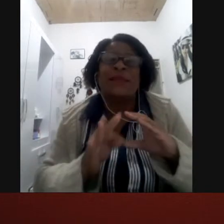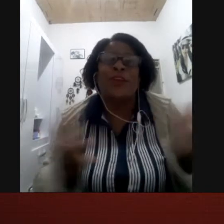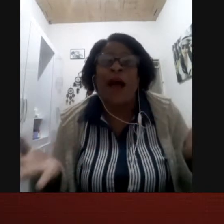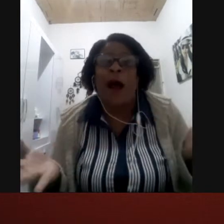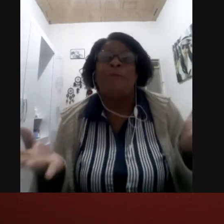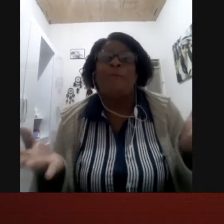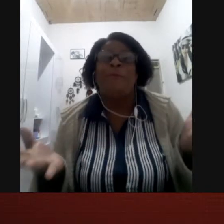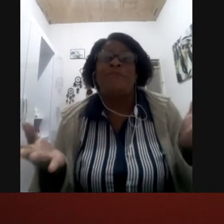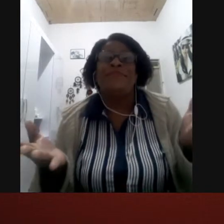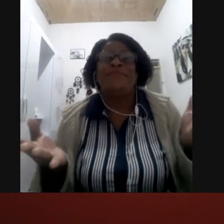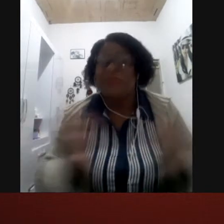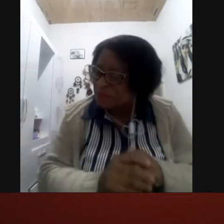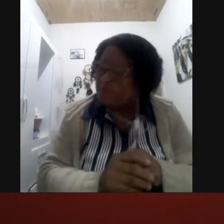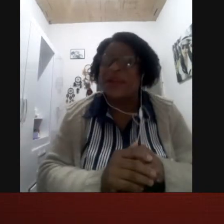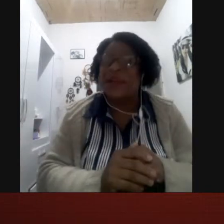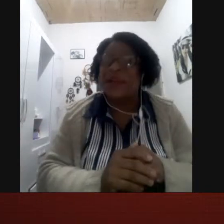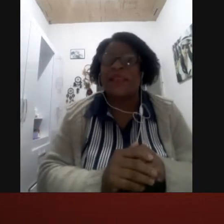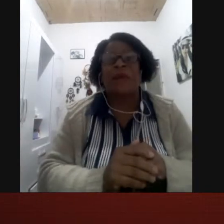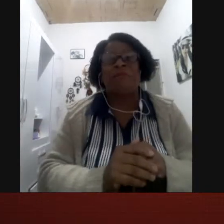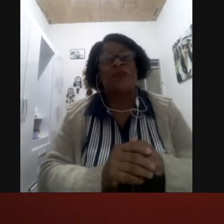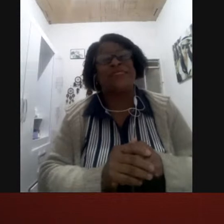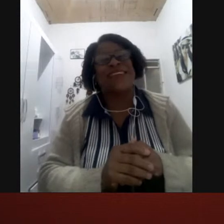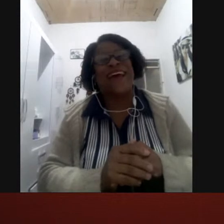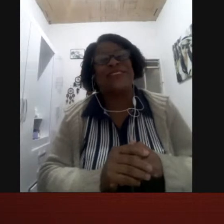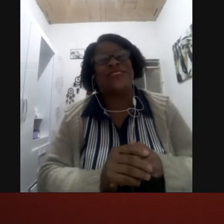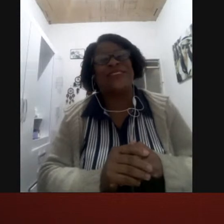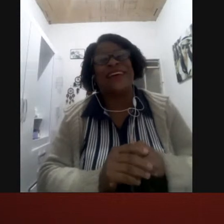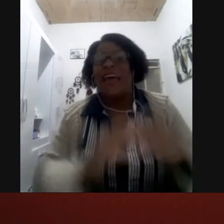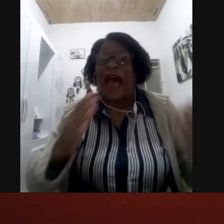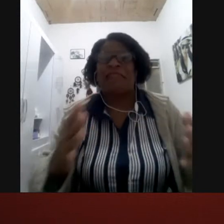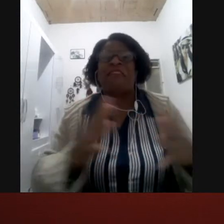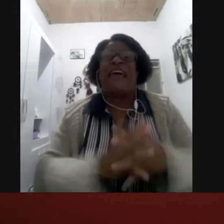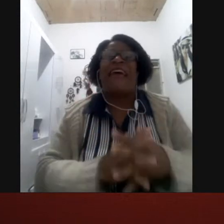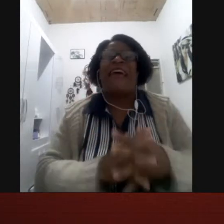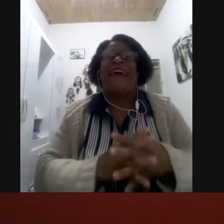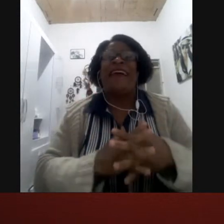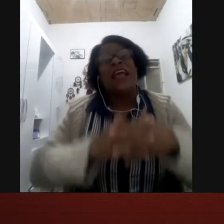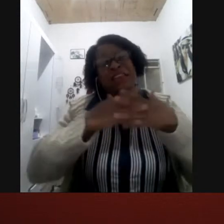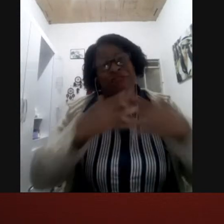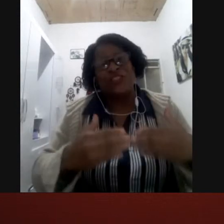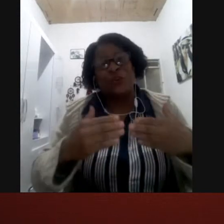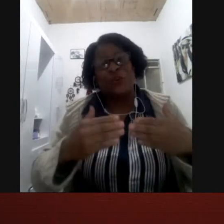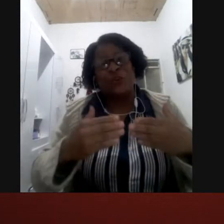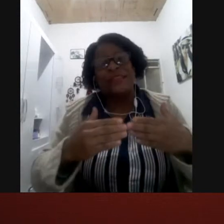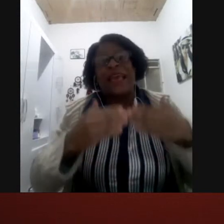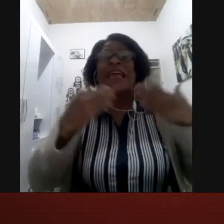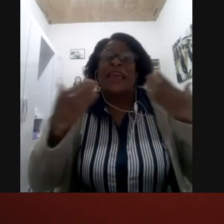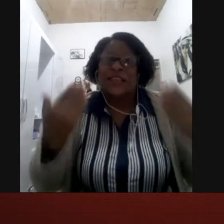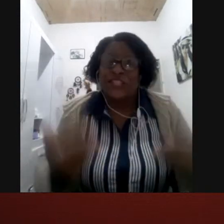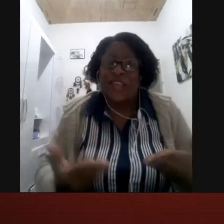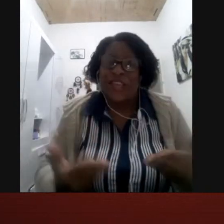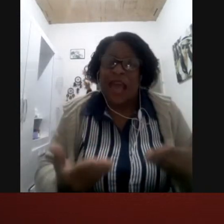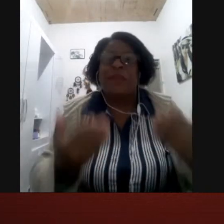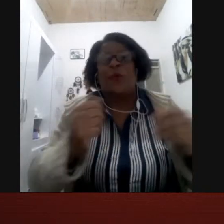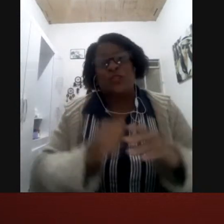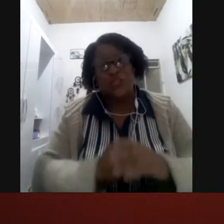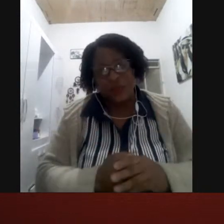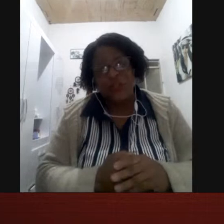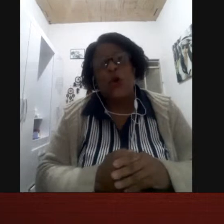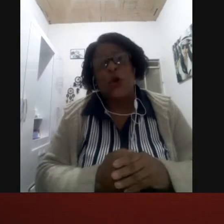total que também não deu muito certo até em 22 de abril de 2002